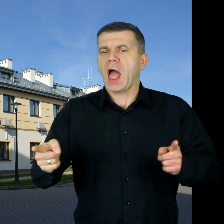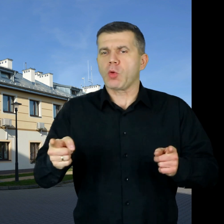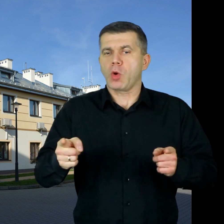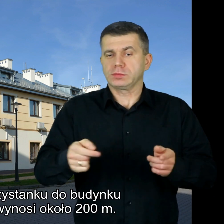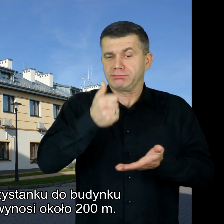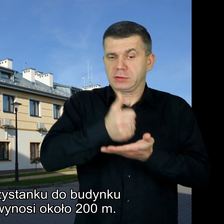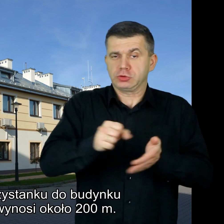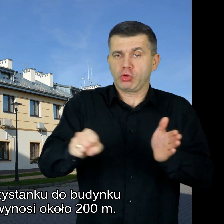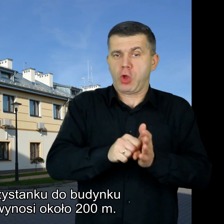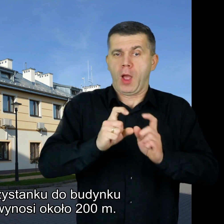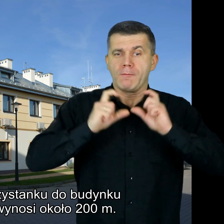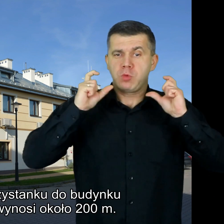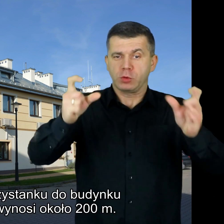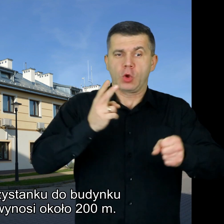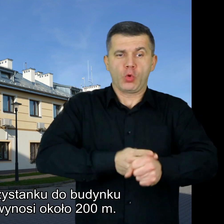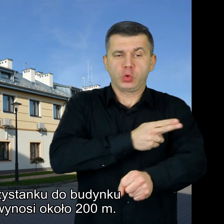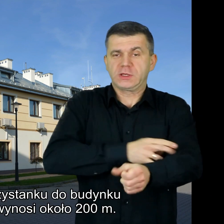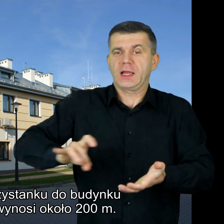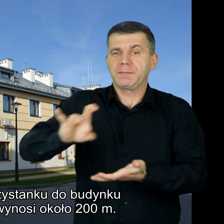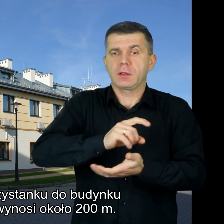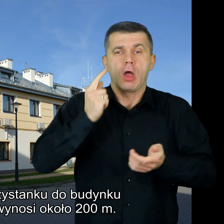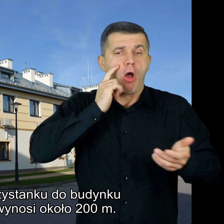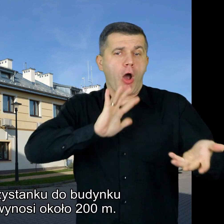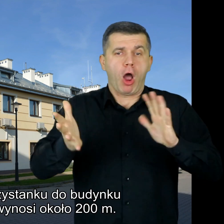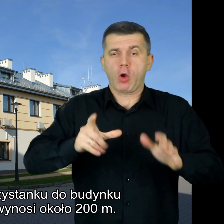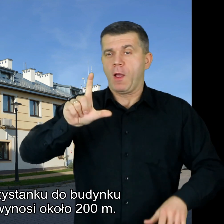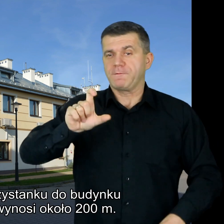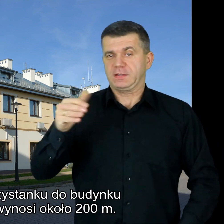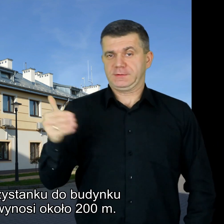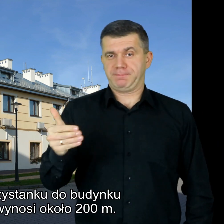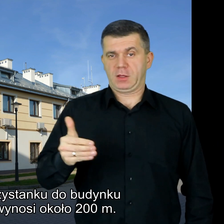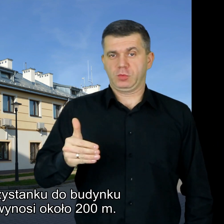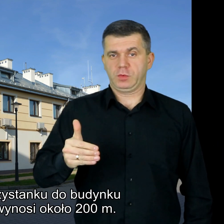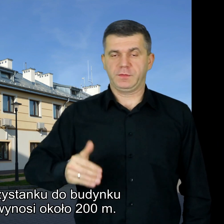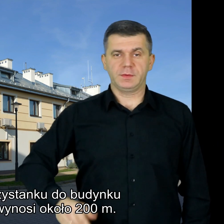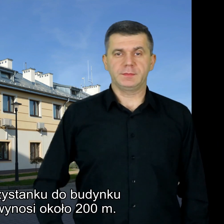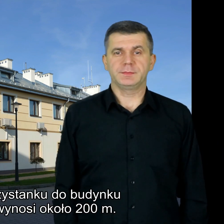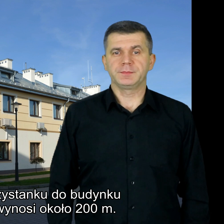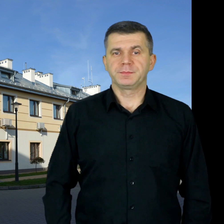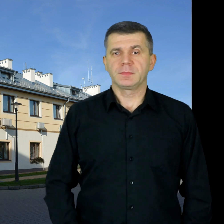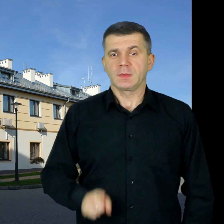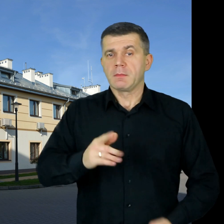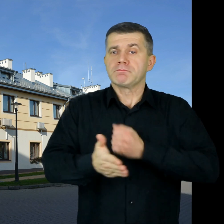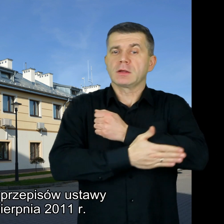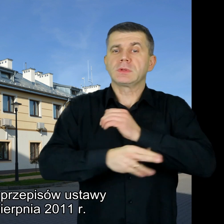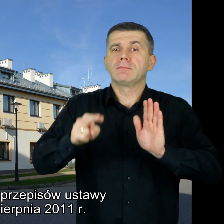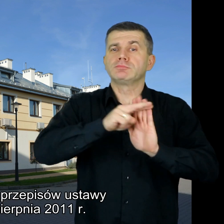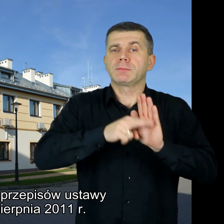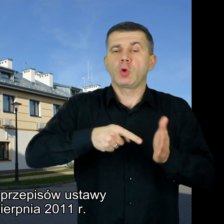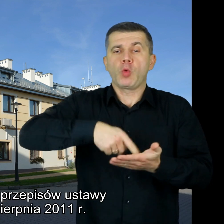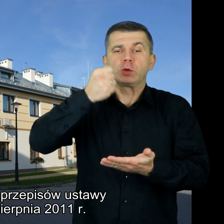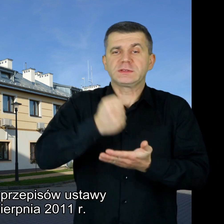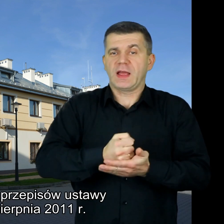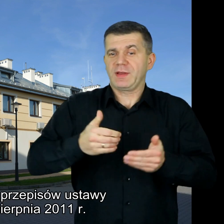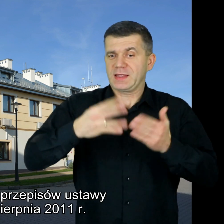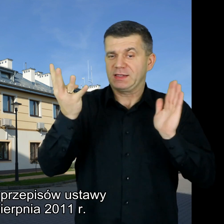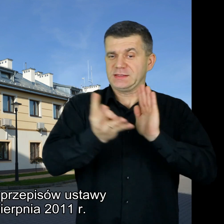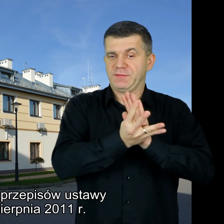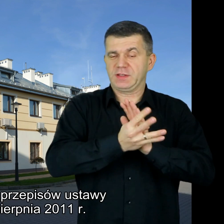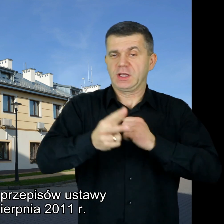Odległość od przystanku do budynku Urzędu Gminy wynosi około 200 metrów Na podstawie przepisów ustawy z